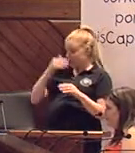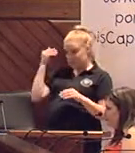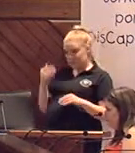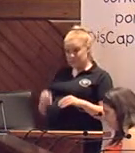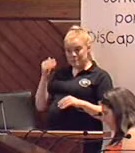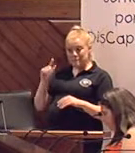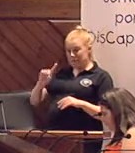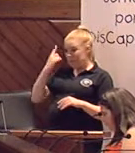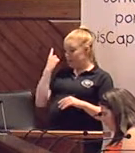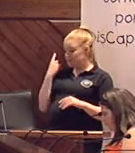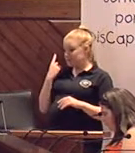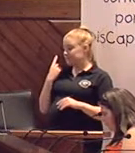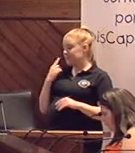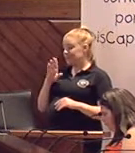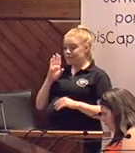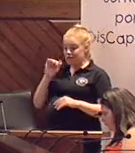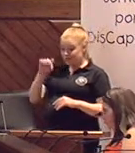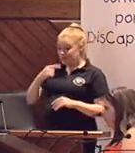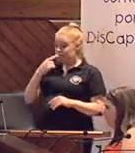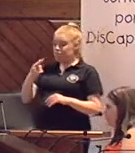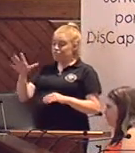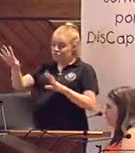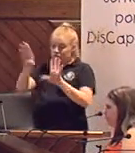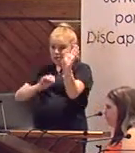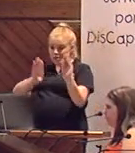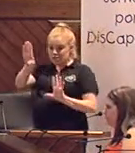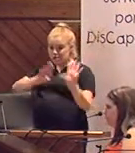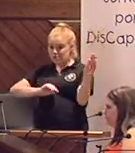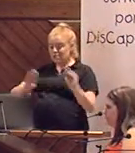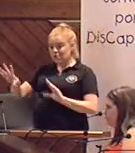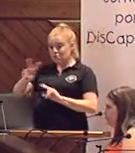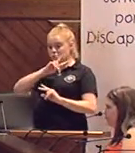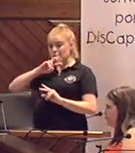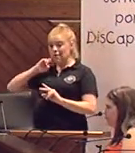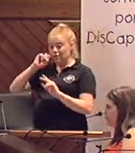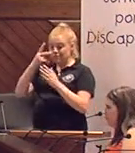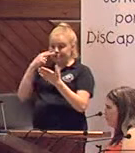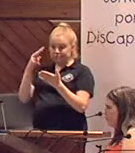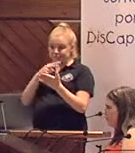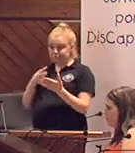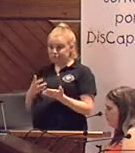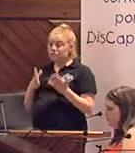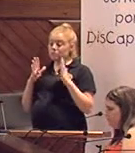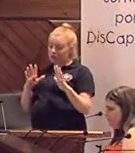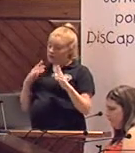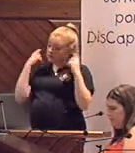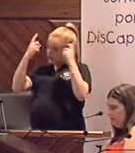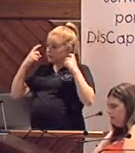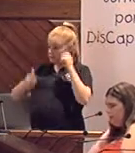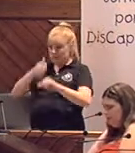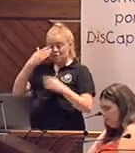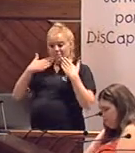importante es que todo lo que habéis dicho aquí se recoja y se valore y se intente hacer lo máximo posible.